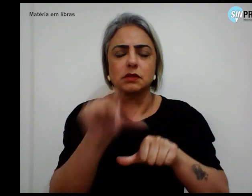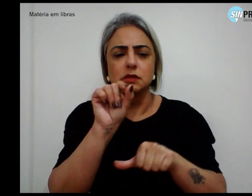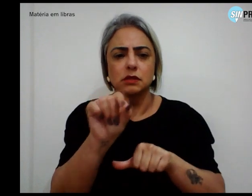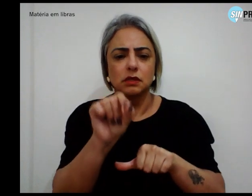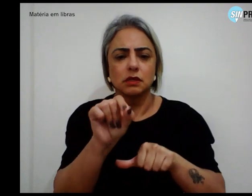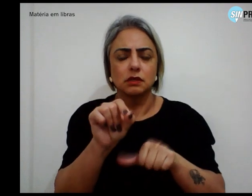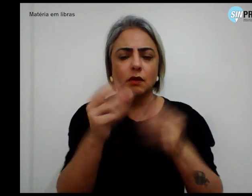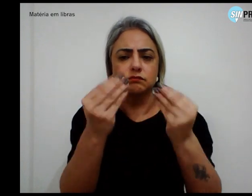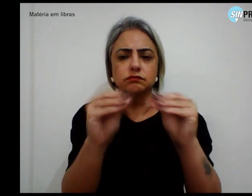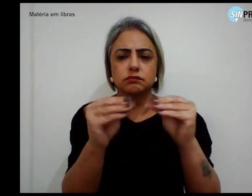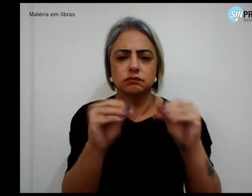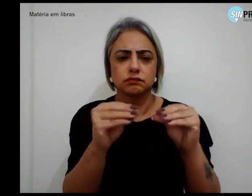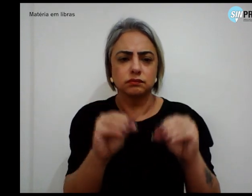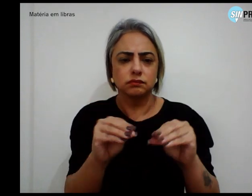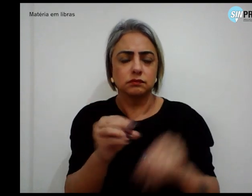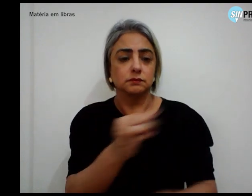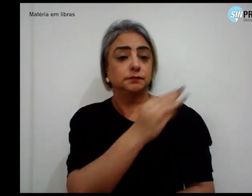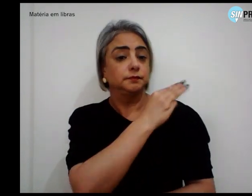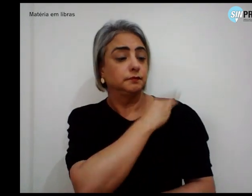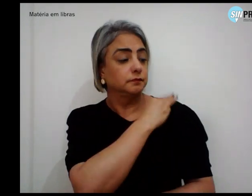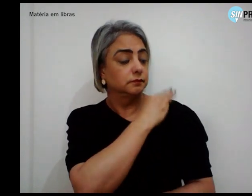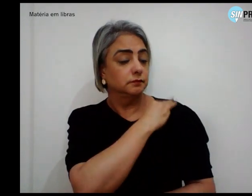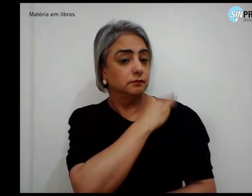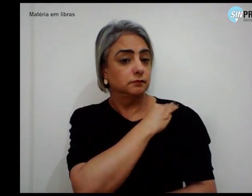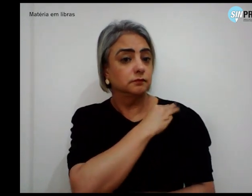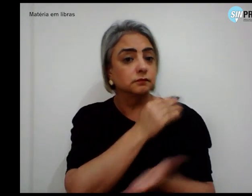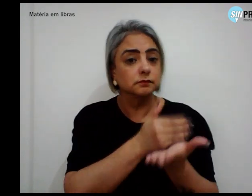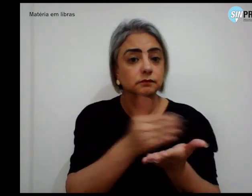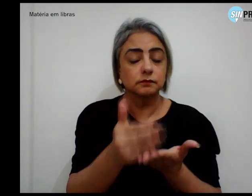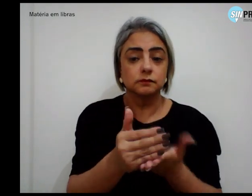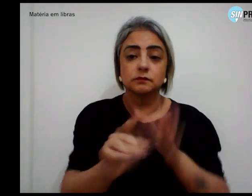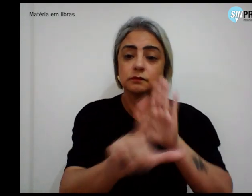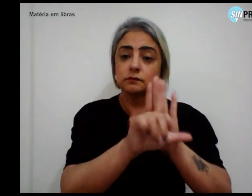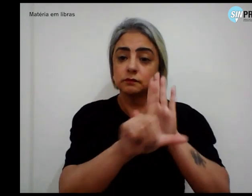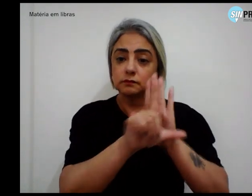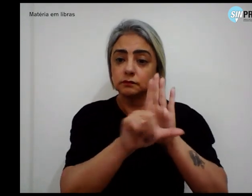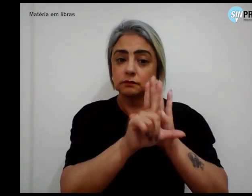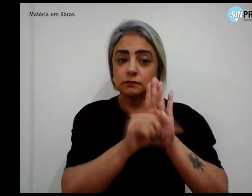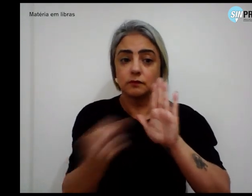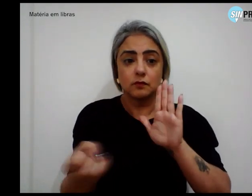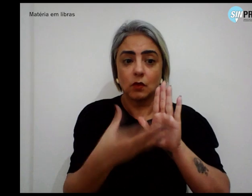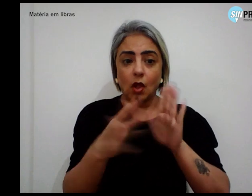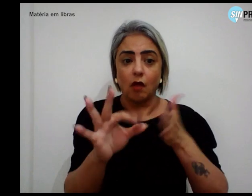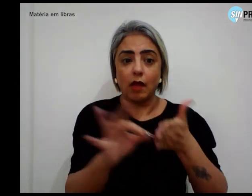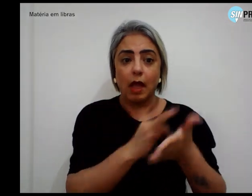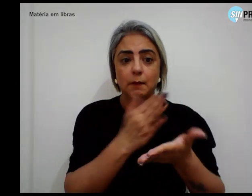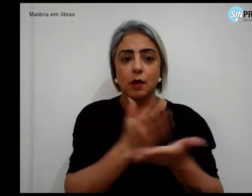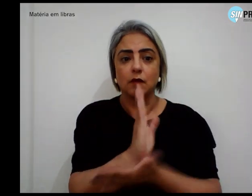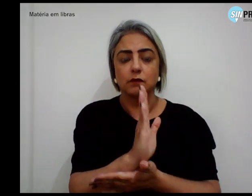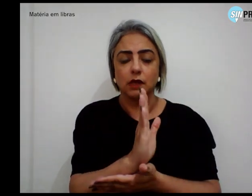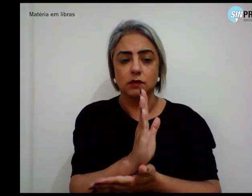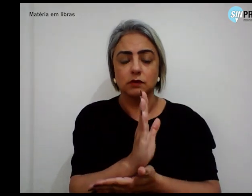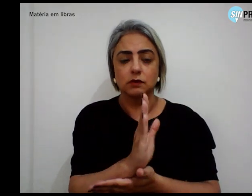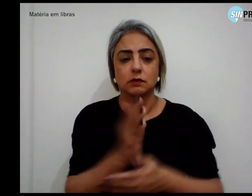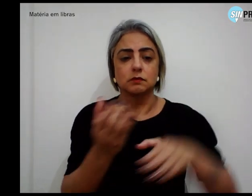implementadas no ensino médio a partir da lei recentemente aprovada pelo Congresso Nacional.